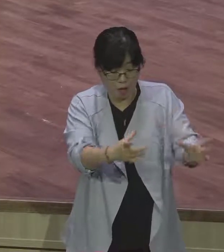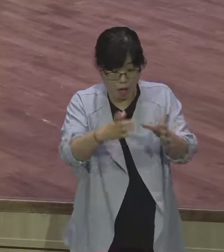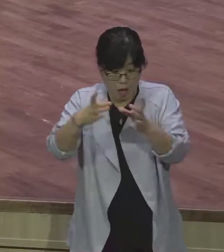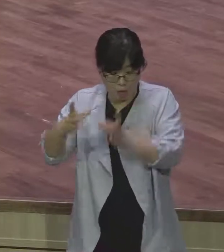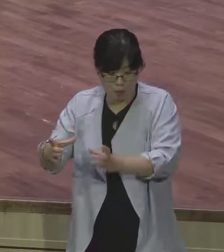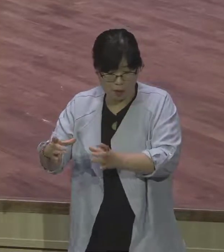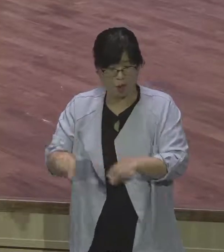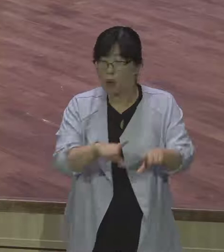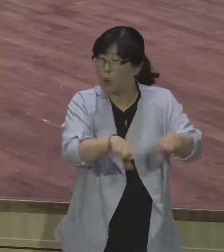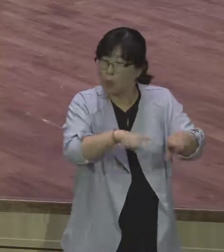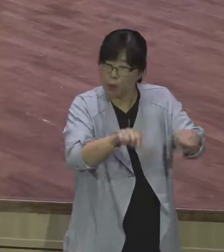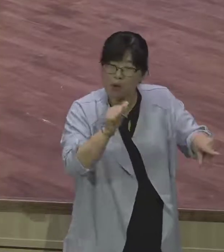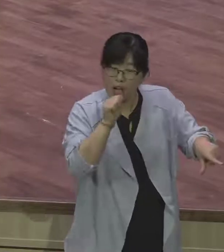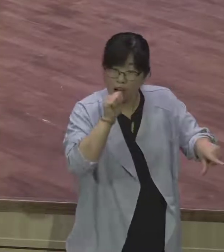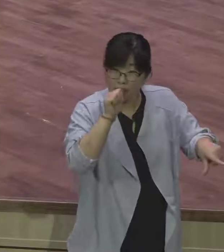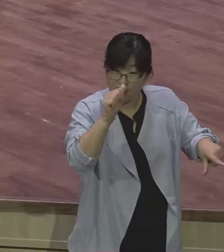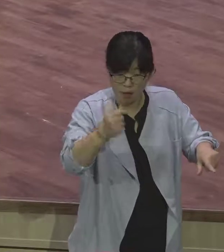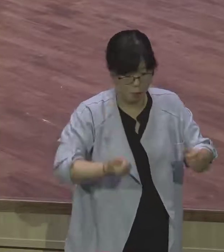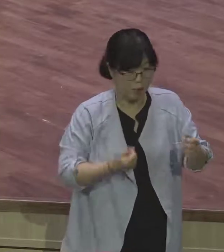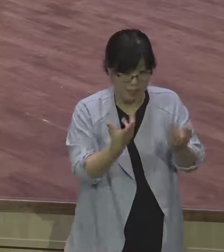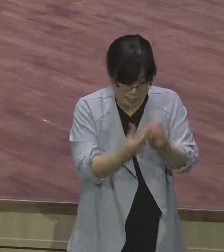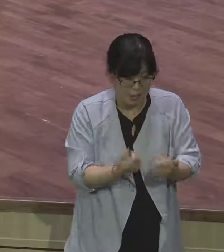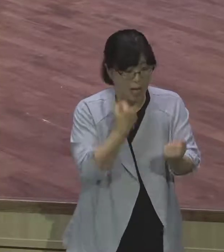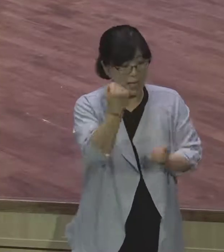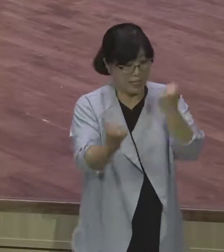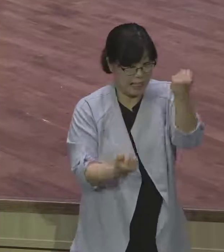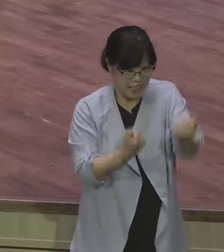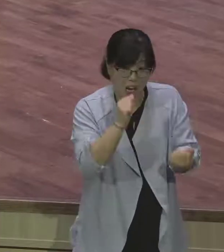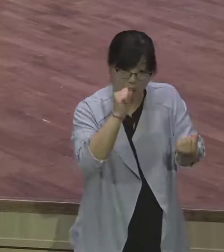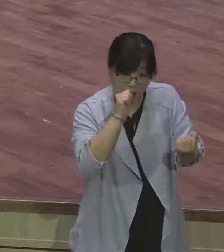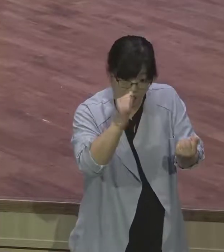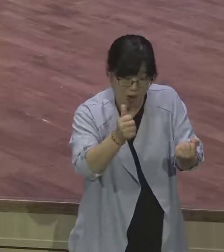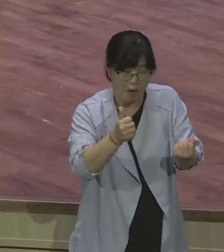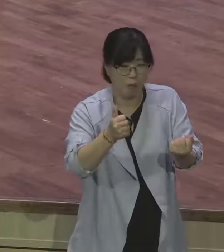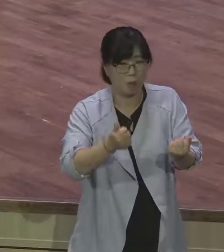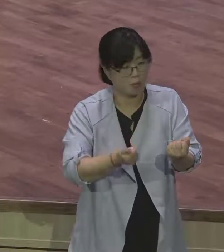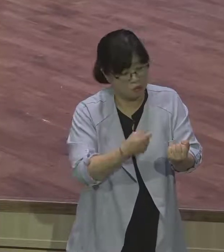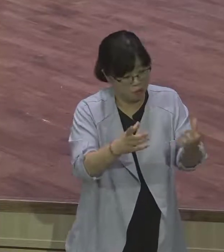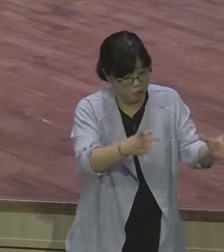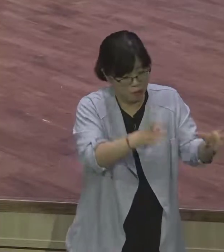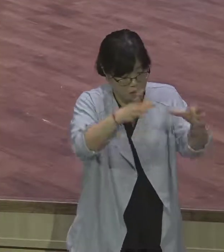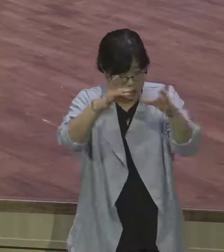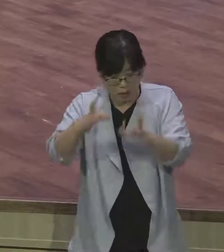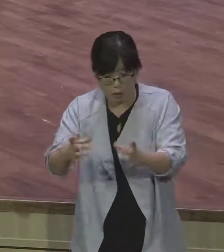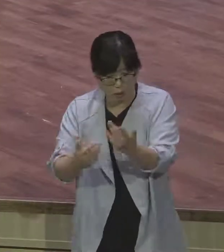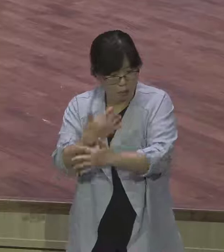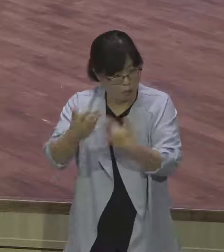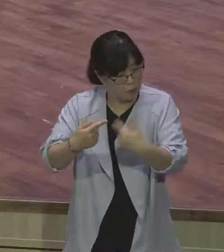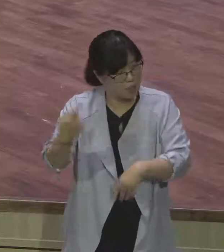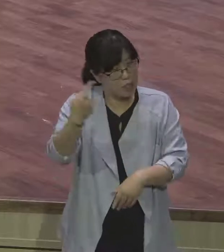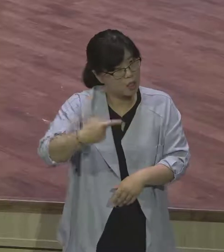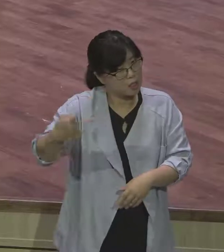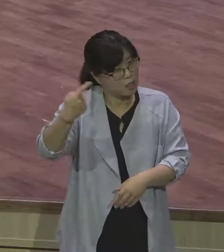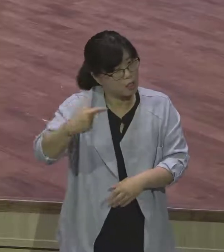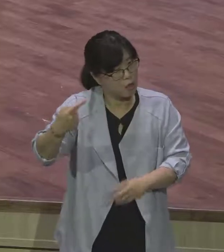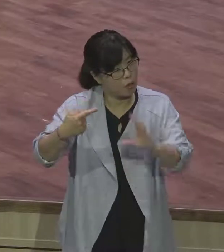뭐다 가져와서 일반 철들은 집을 넣어버리면 용각 넣어버리면 그냥 물도 해버려요 그런데 스테인레스는 2000도